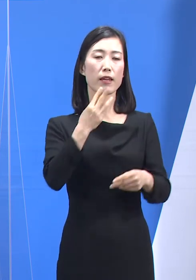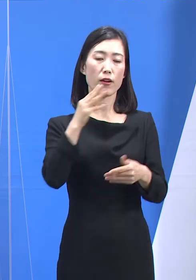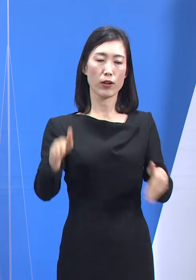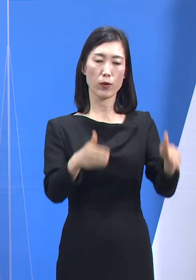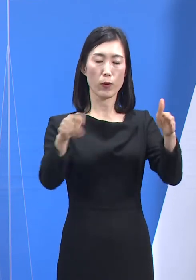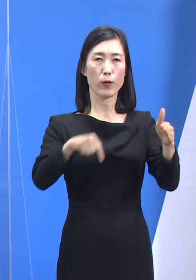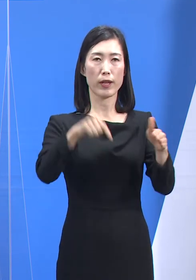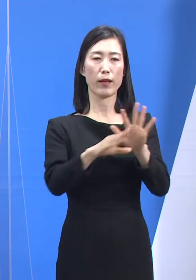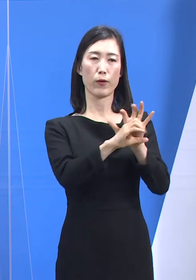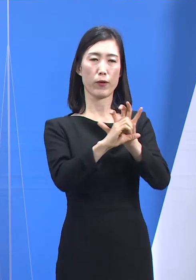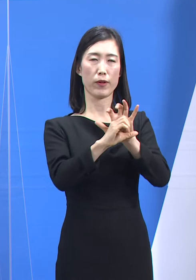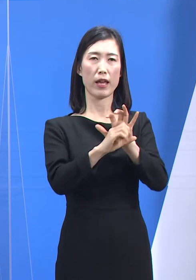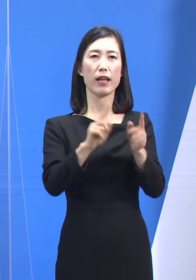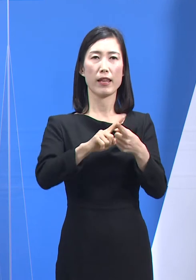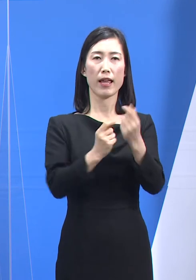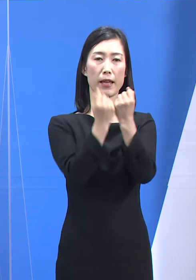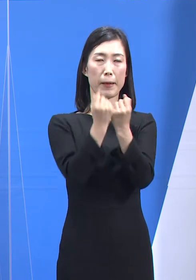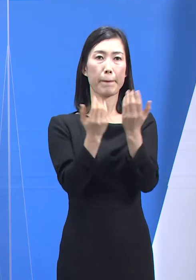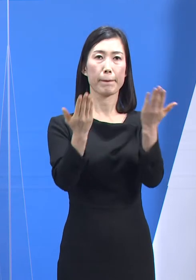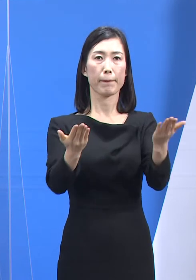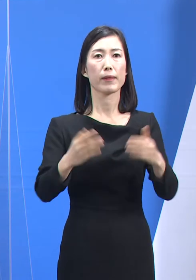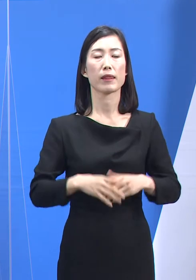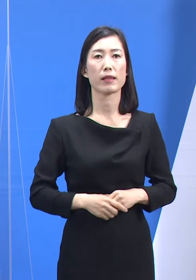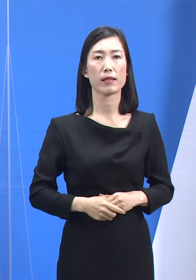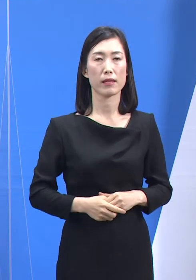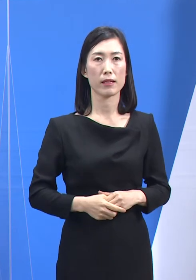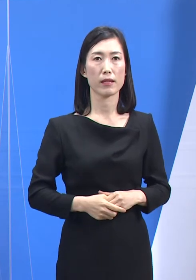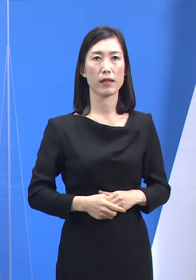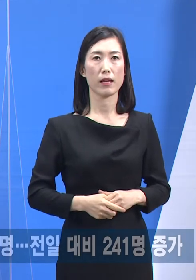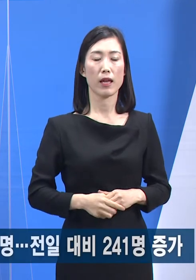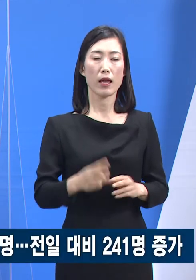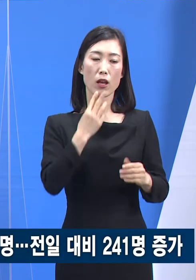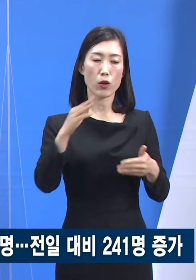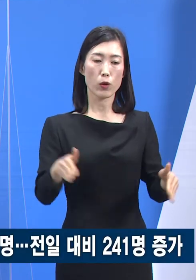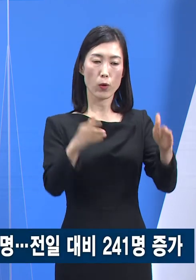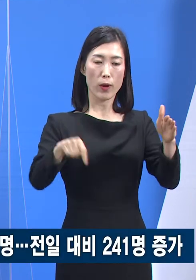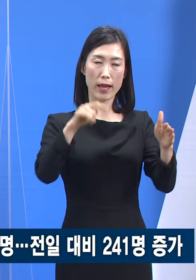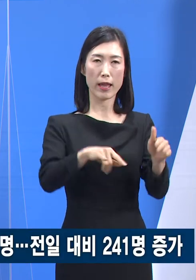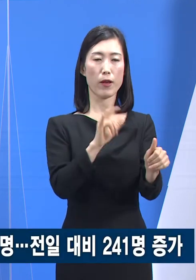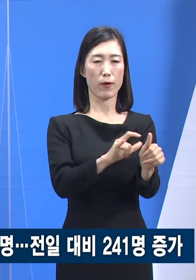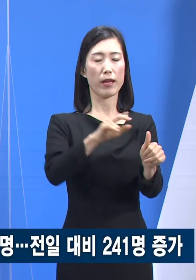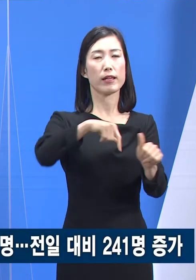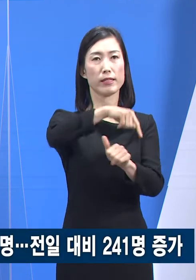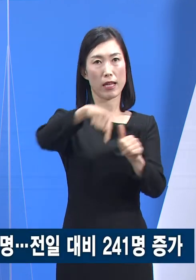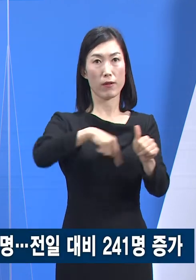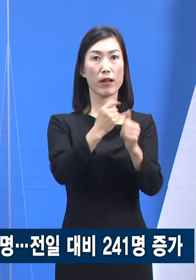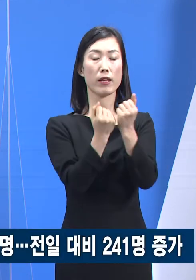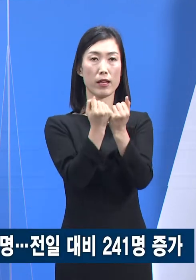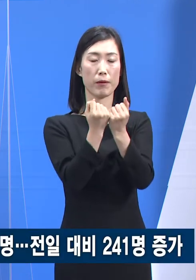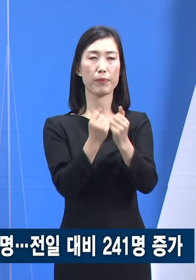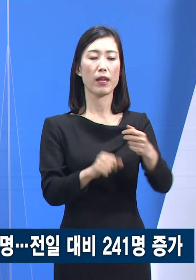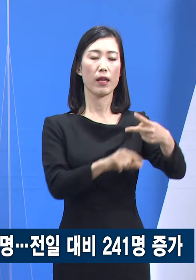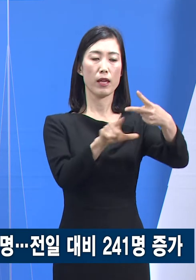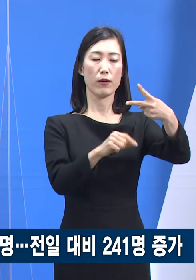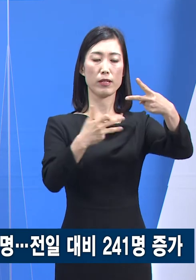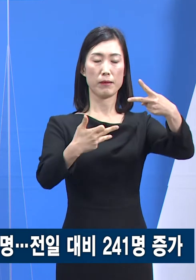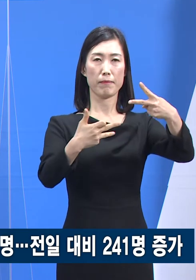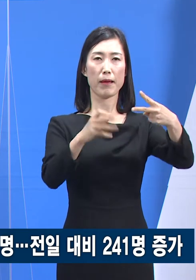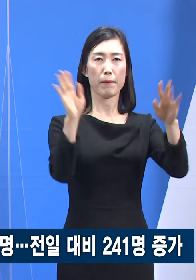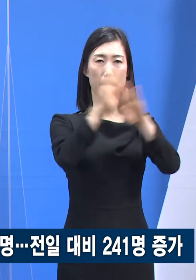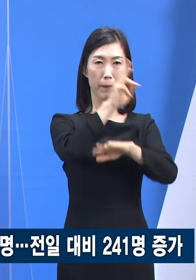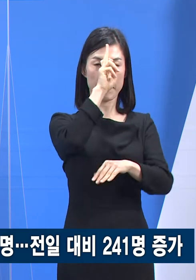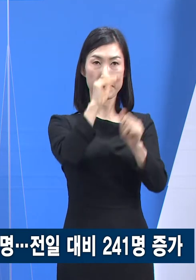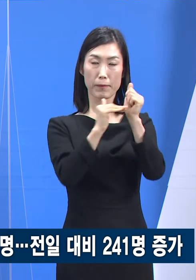대응 관련 정례 기자회견을 시작하겠습니다. 경기도의 확진자 발생 현황입니다. 2월 18일 0시